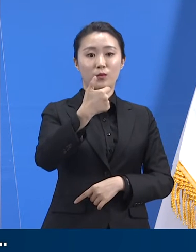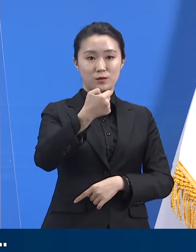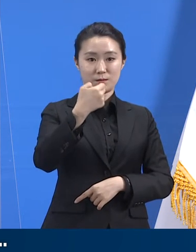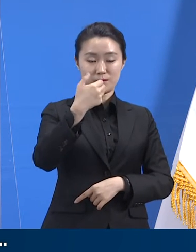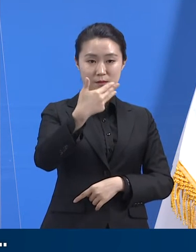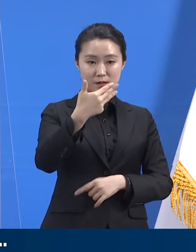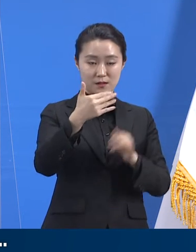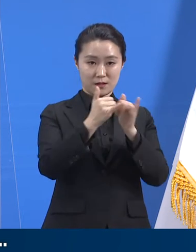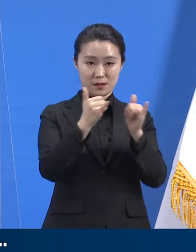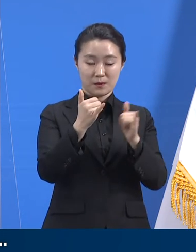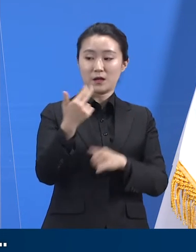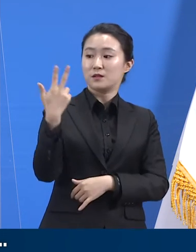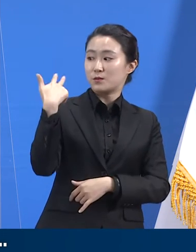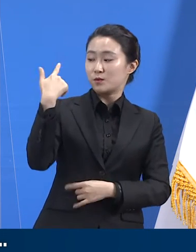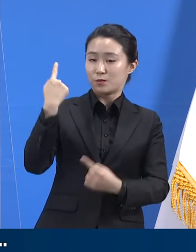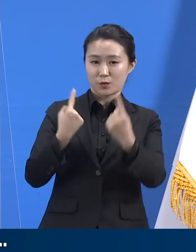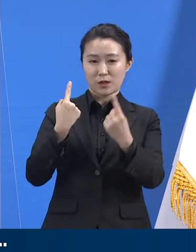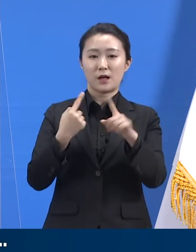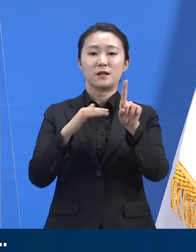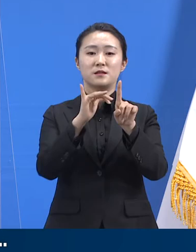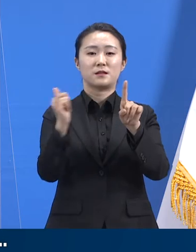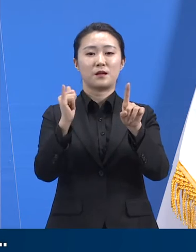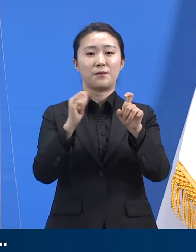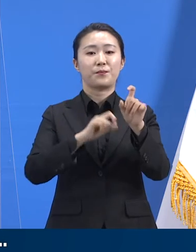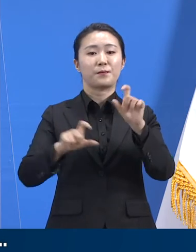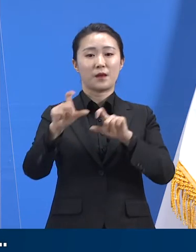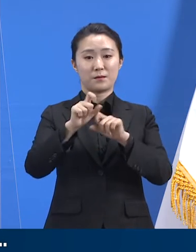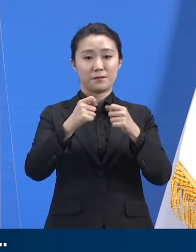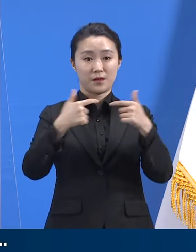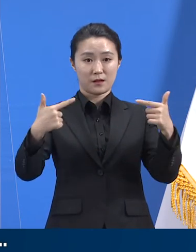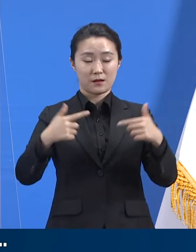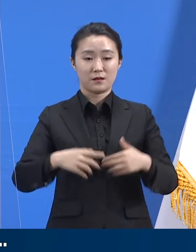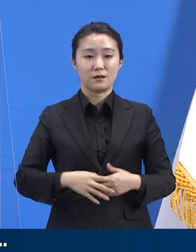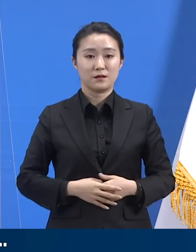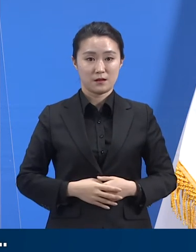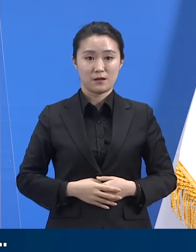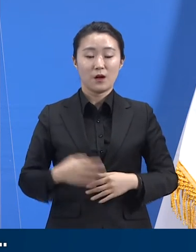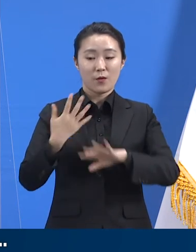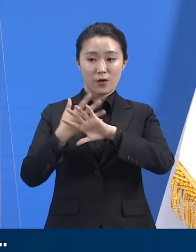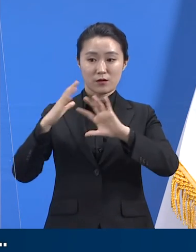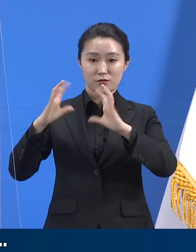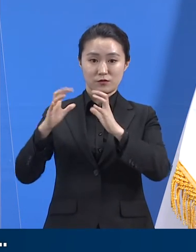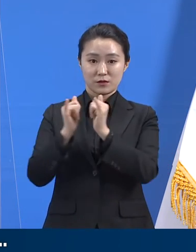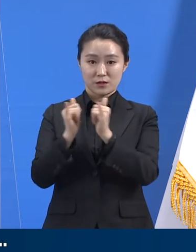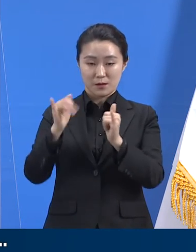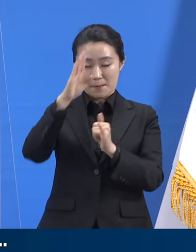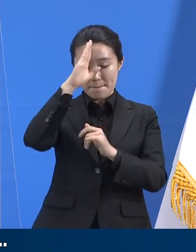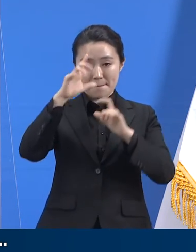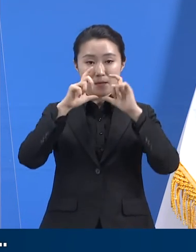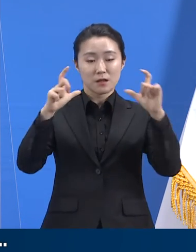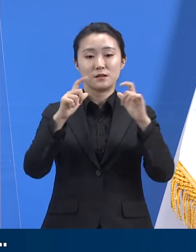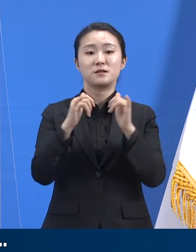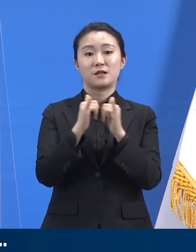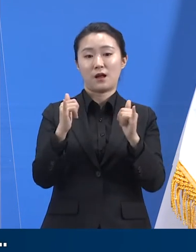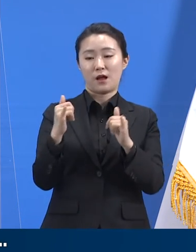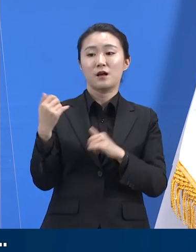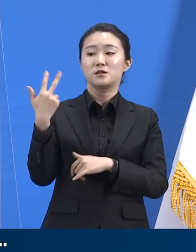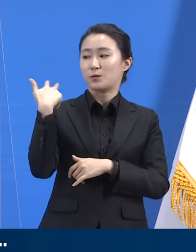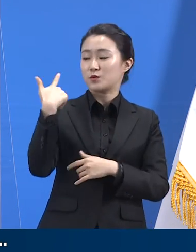대비 1명 증가하였습니다. 외국인 확진자는 일평균 11명으로 전주와 동행이 됩니다.